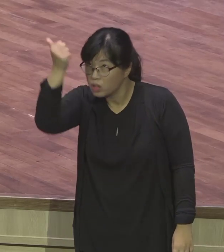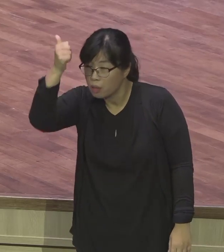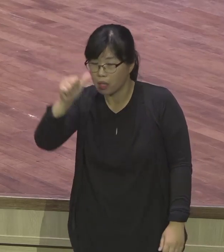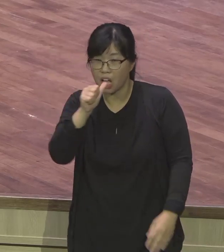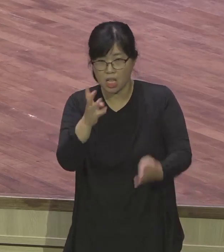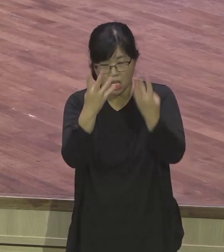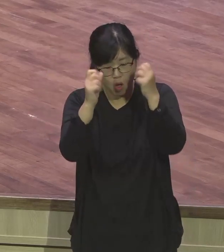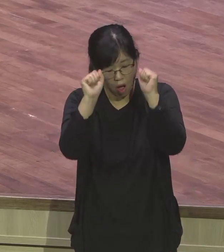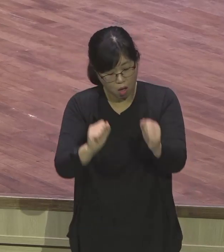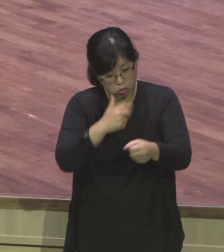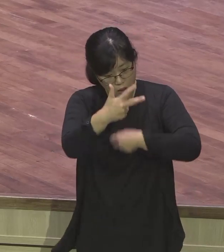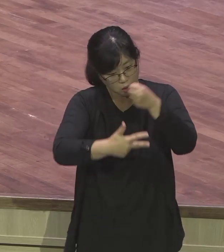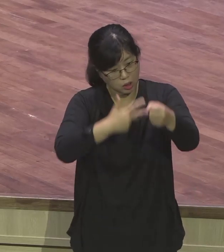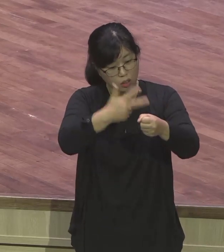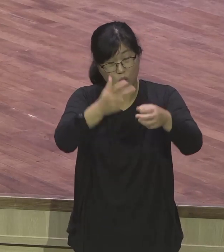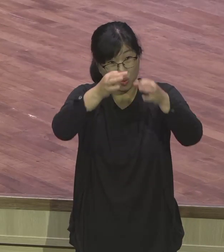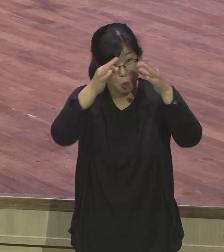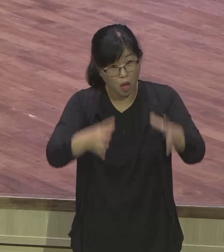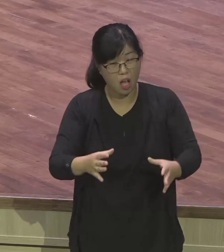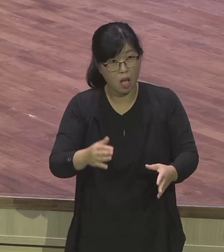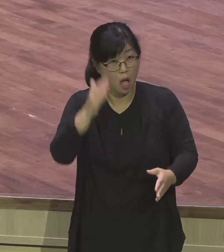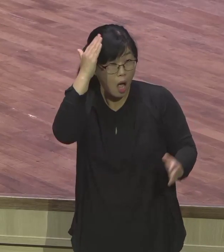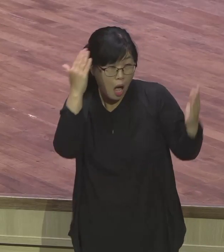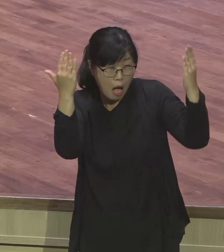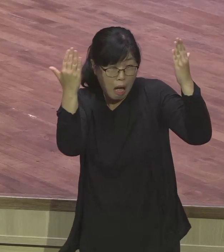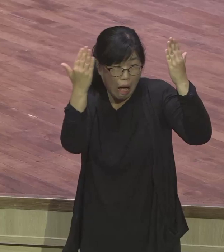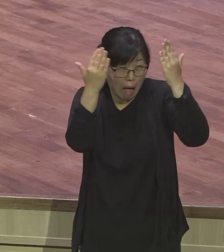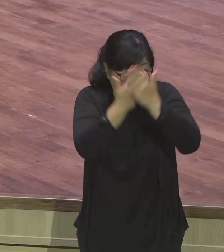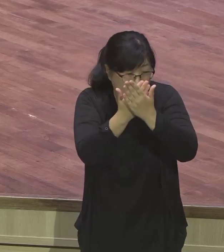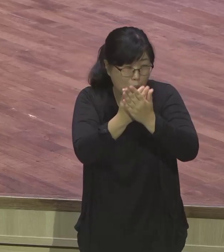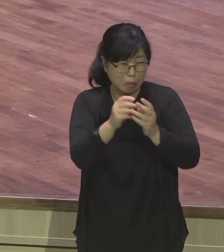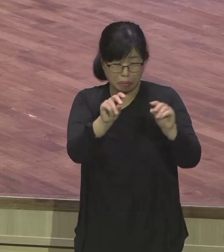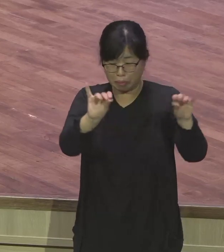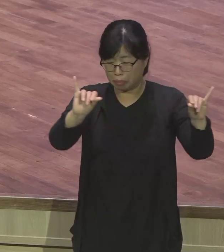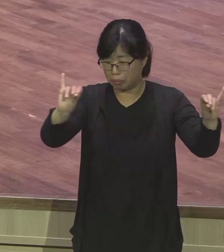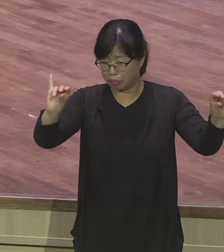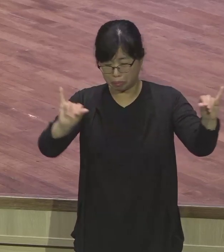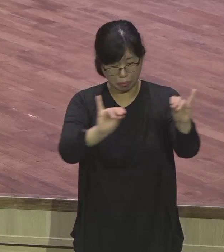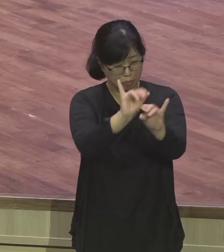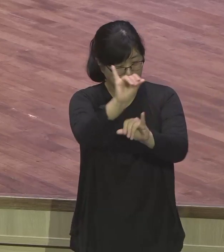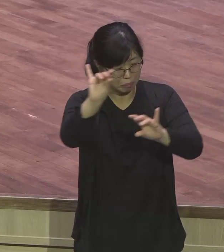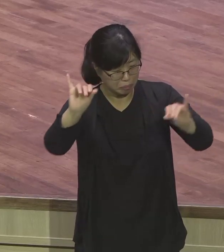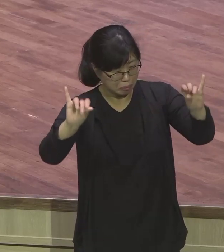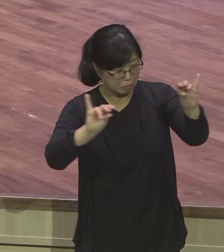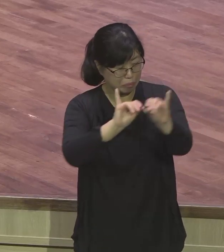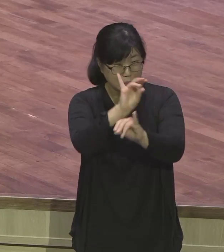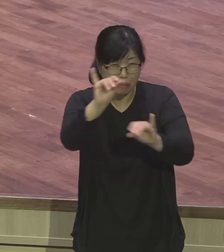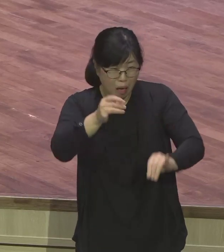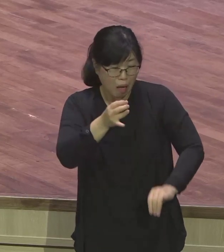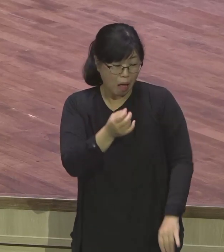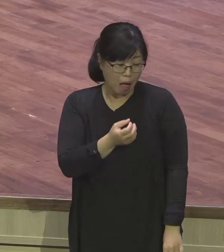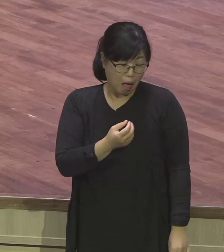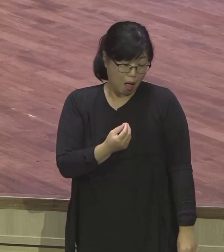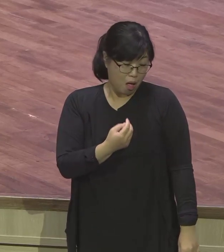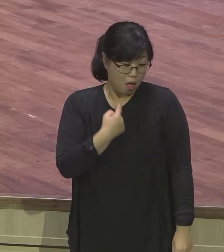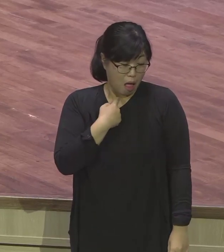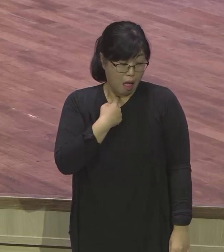장로가 와가지고 장로가 우리에게 오자마자 제일 먼저 게 뭐냐. 청정기 세우는 거야. 청정기. 청정기를 꼽아